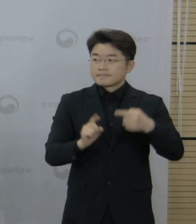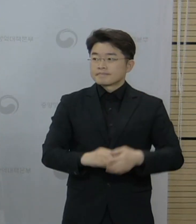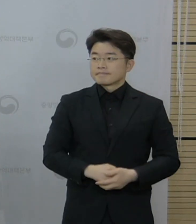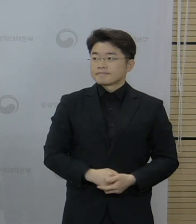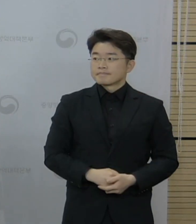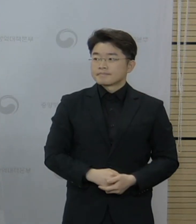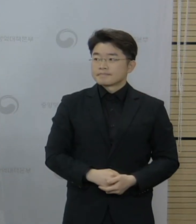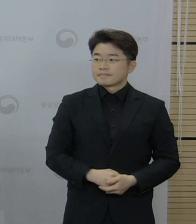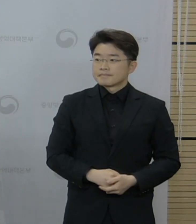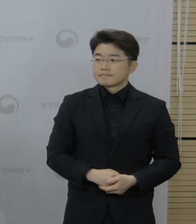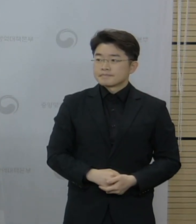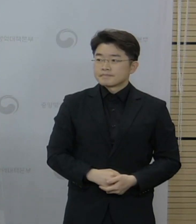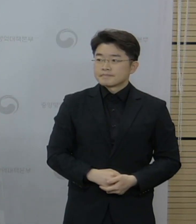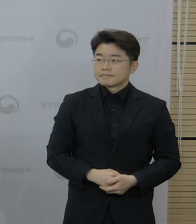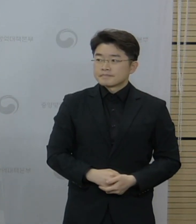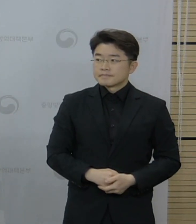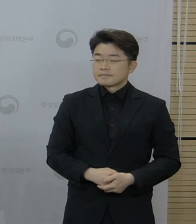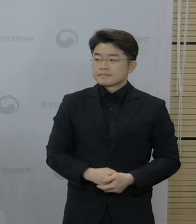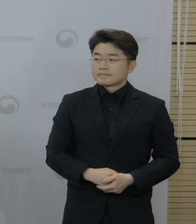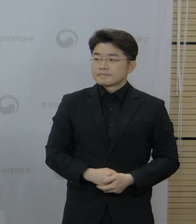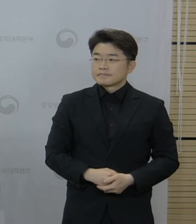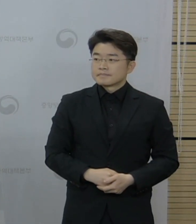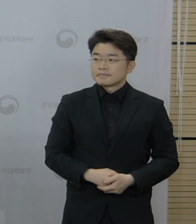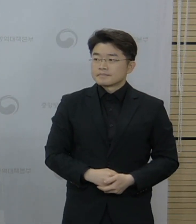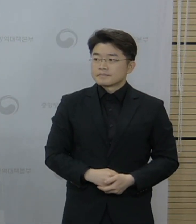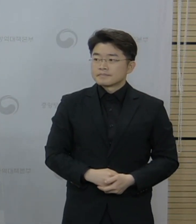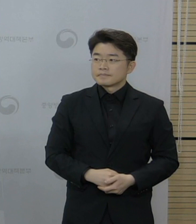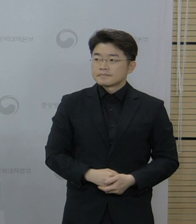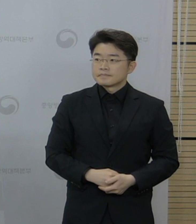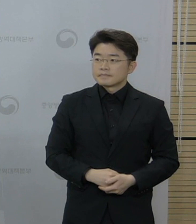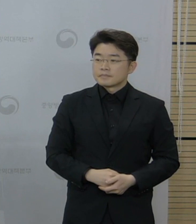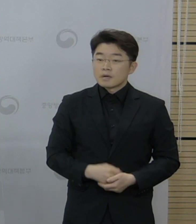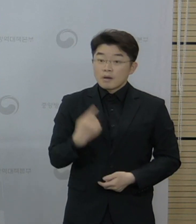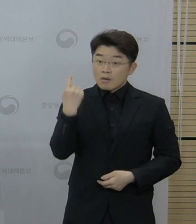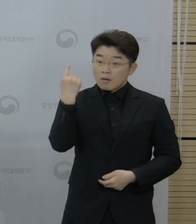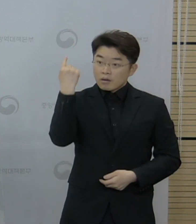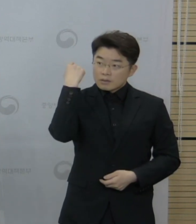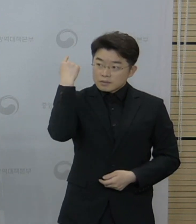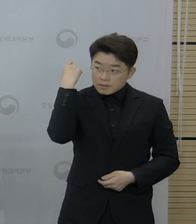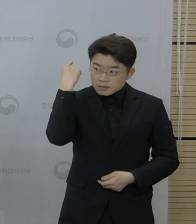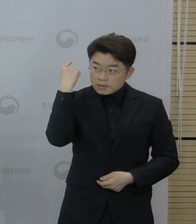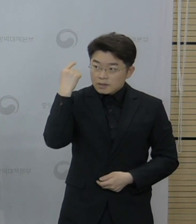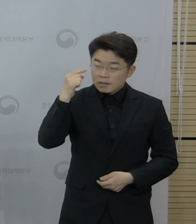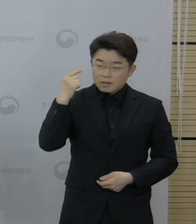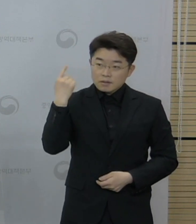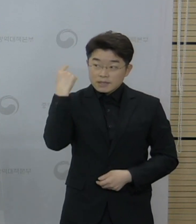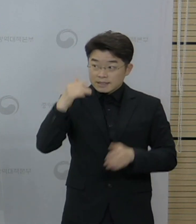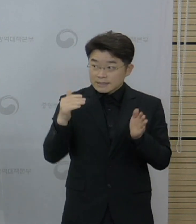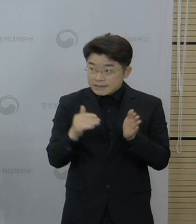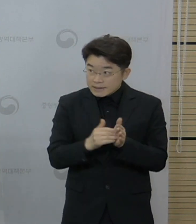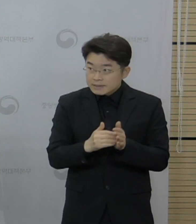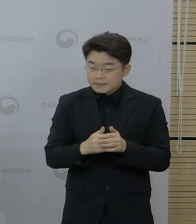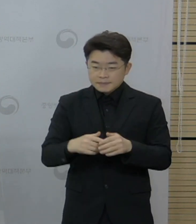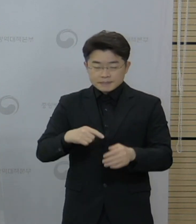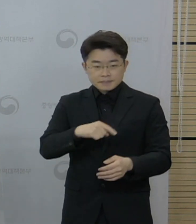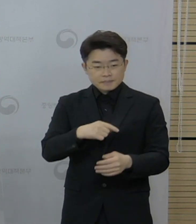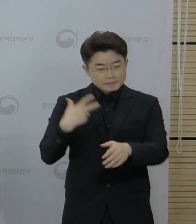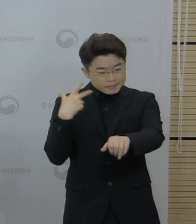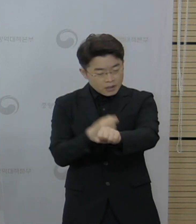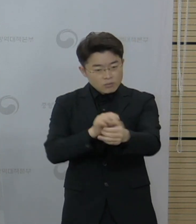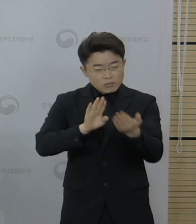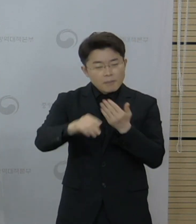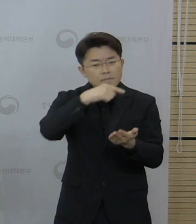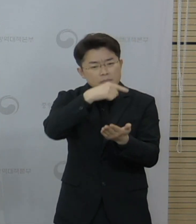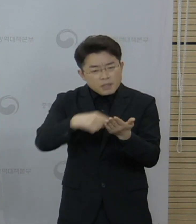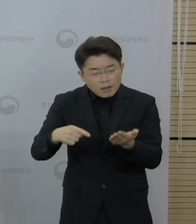예방접종 이상반응과 관련된 내용입니다. 오늘 0시 기준 피해조사반이 조사한 접종 후 중증 이상반응